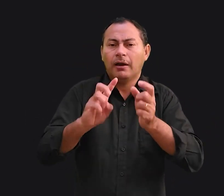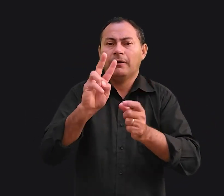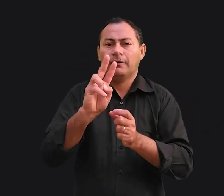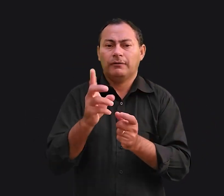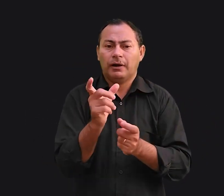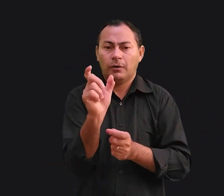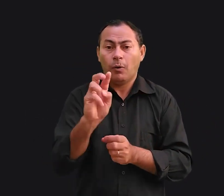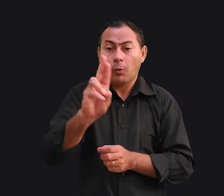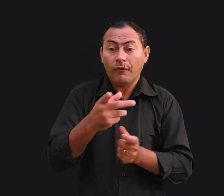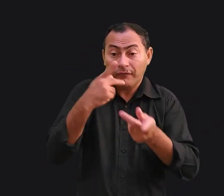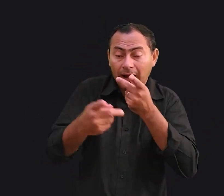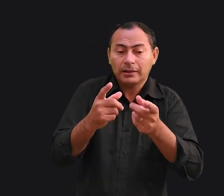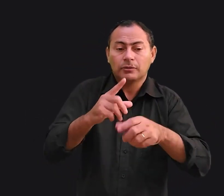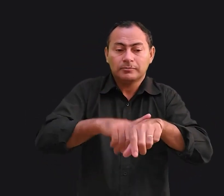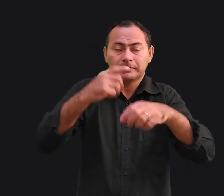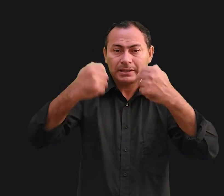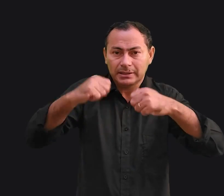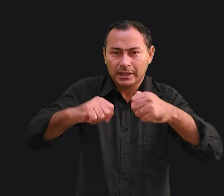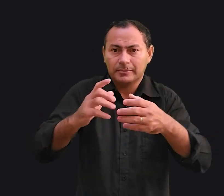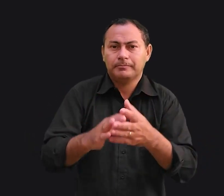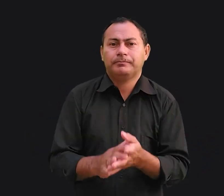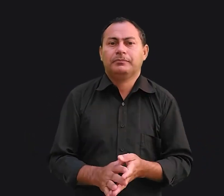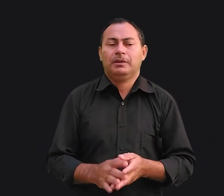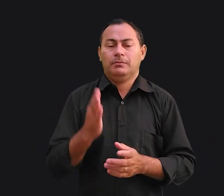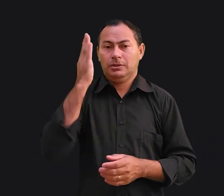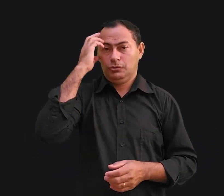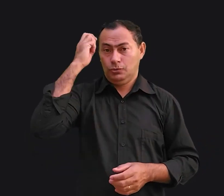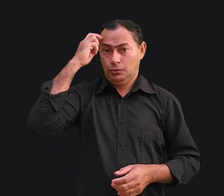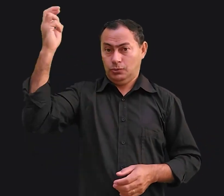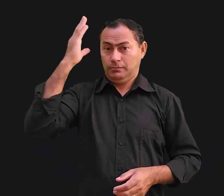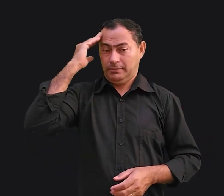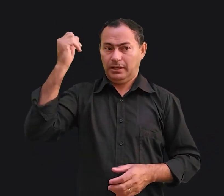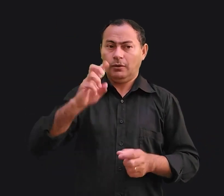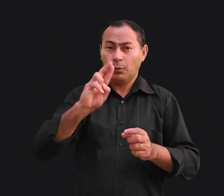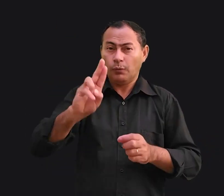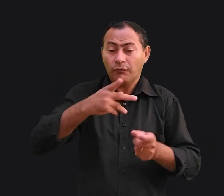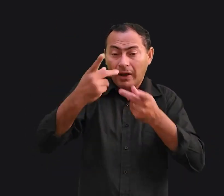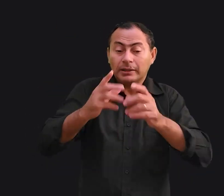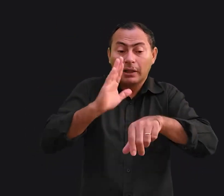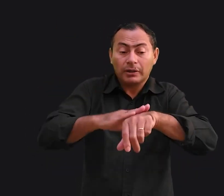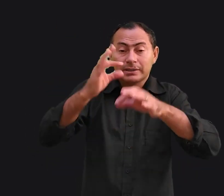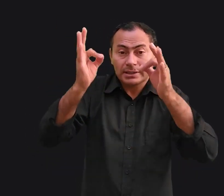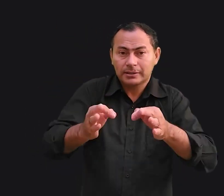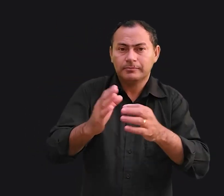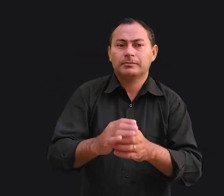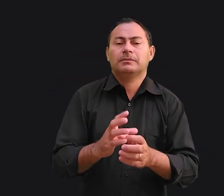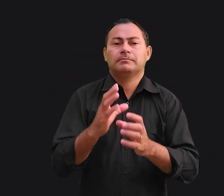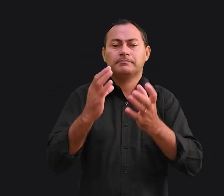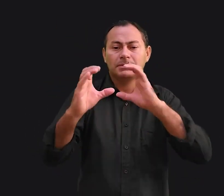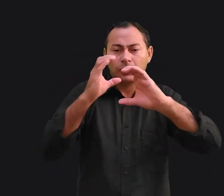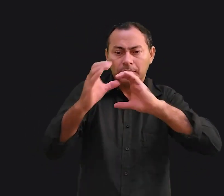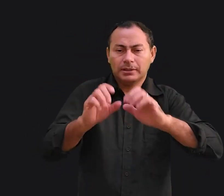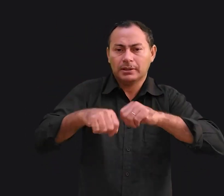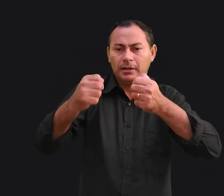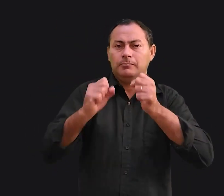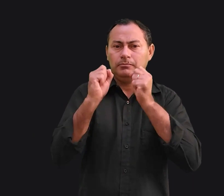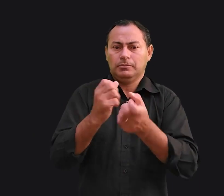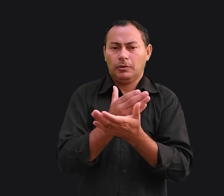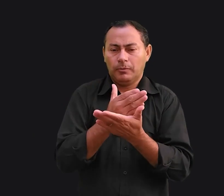absolutamente necessário. Muito sabe, não? Baseados na definição de comunicação já dada, podemos começar a